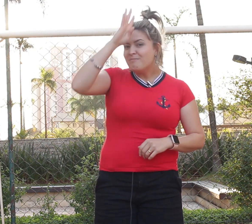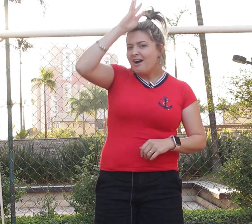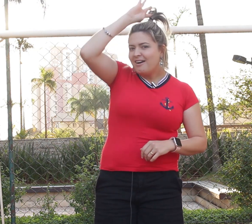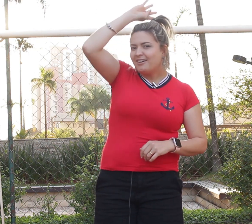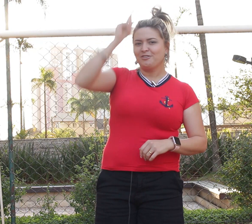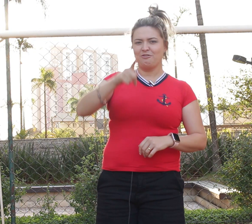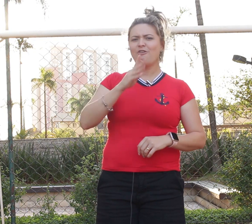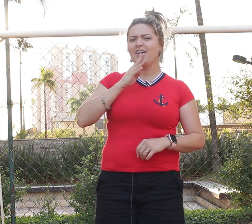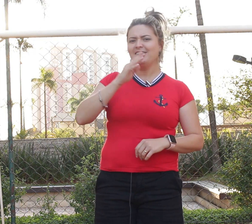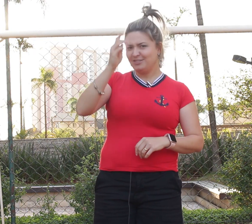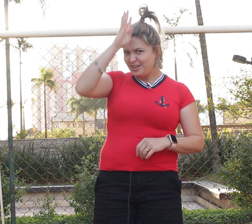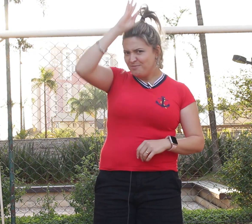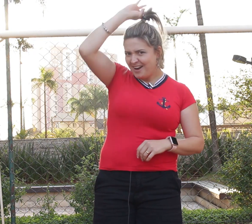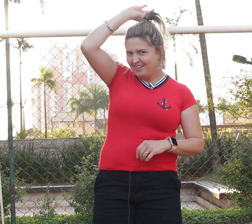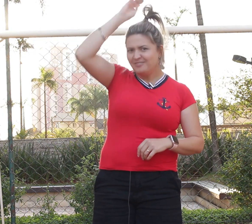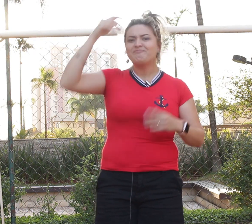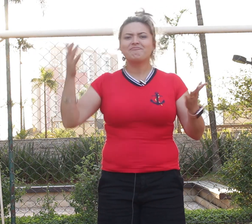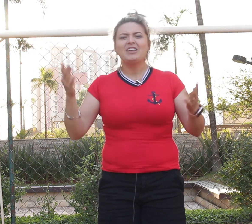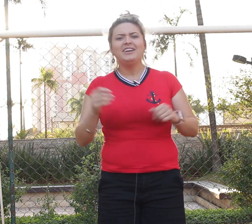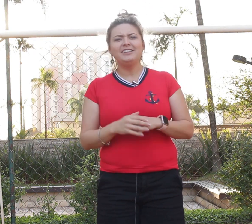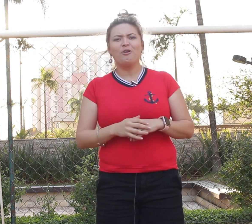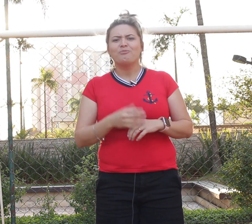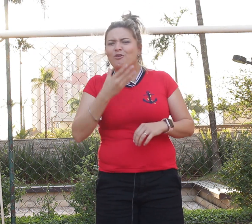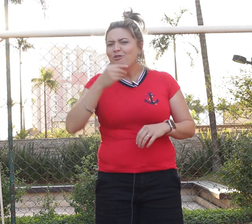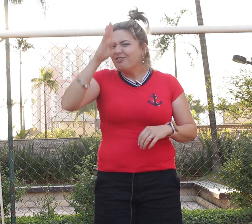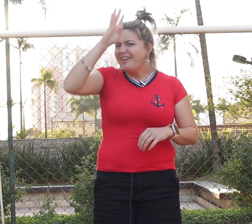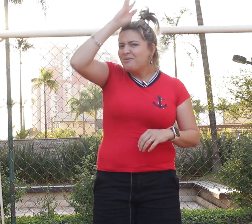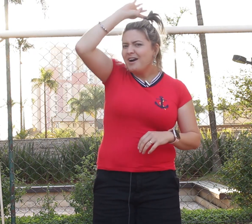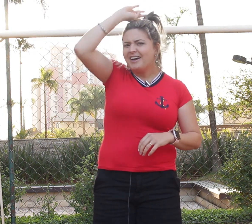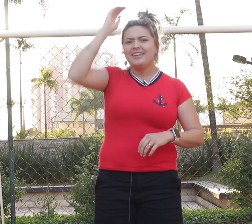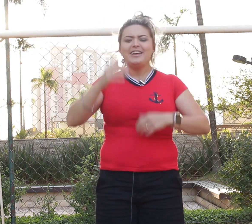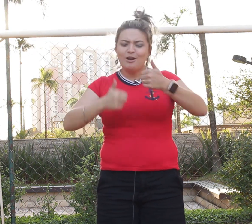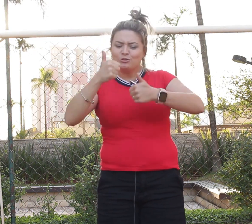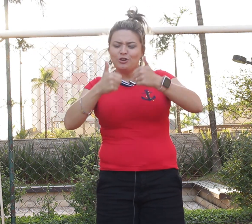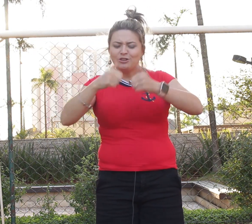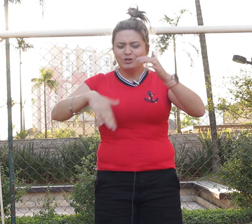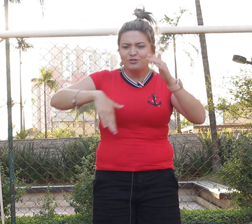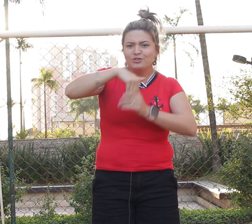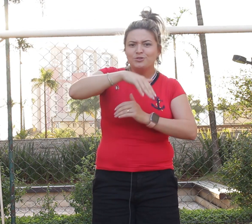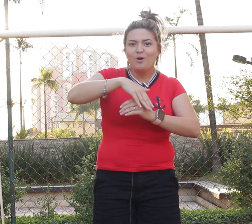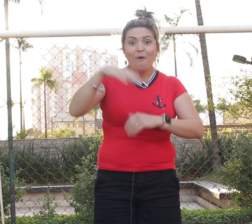Neymar. Conhece o Neymar? Então, o Neymar, ele é um jogador de futebol